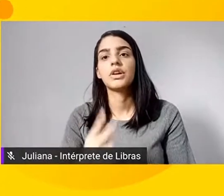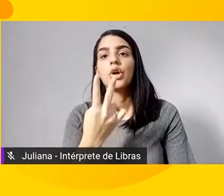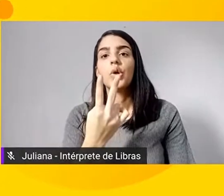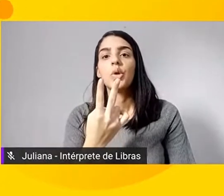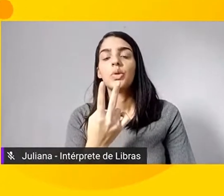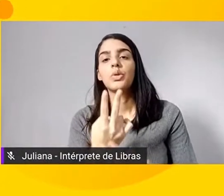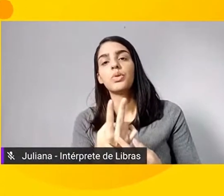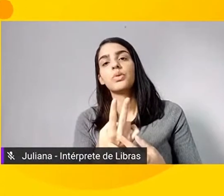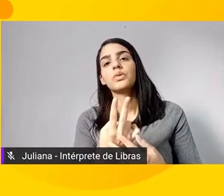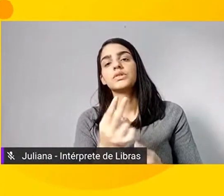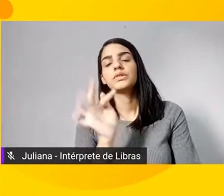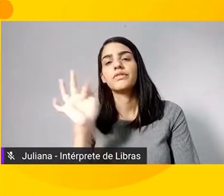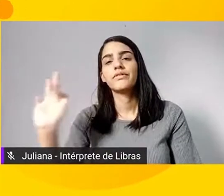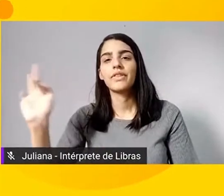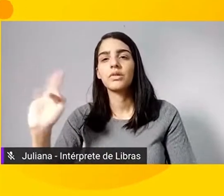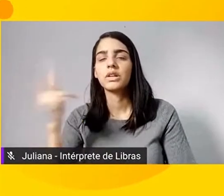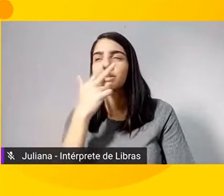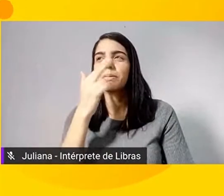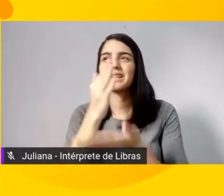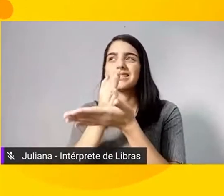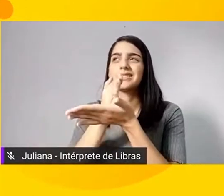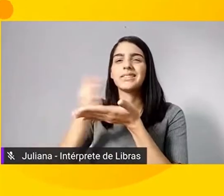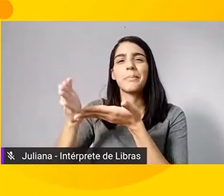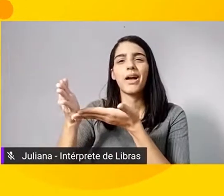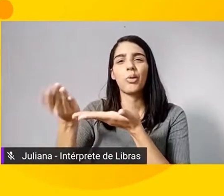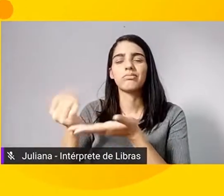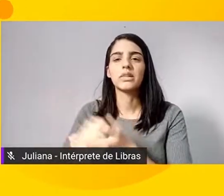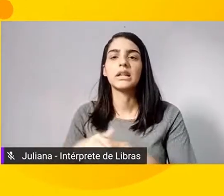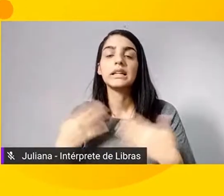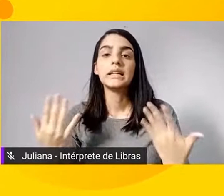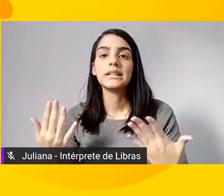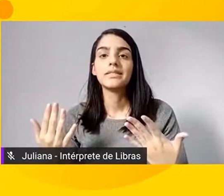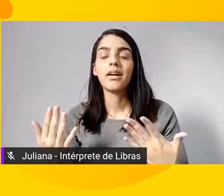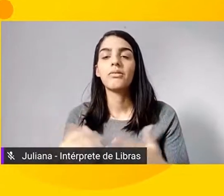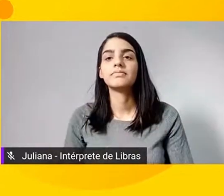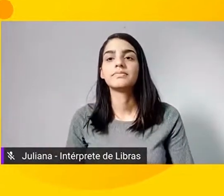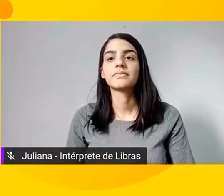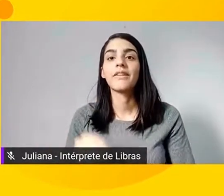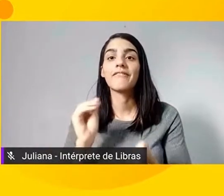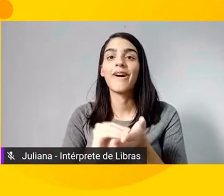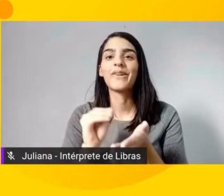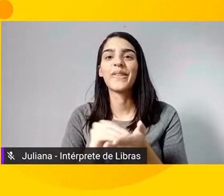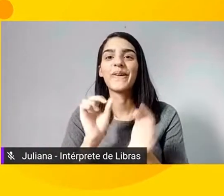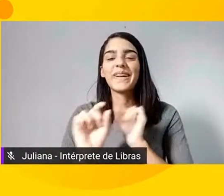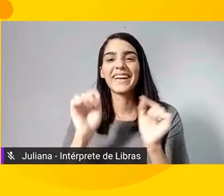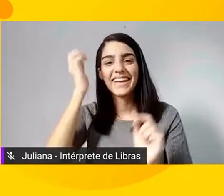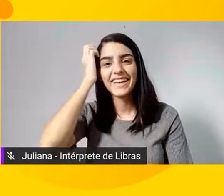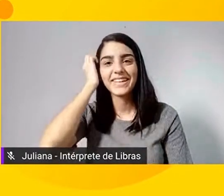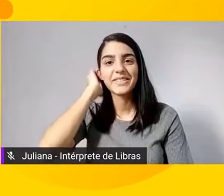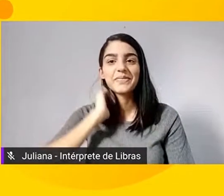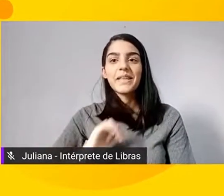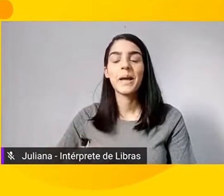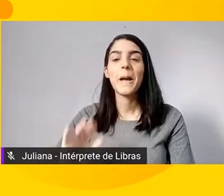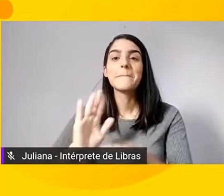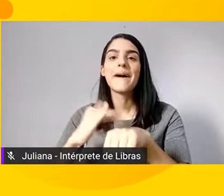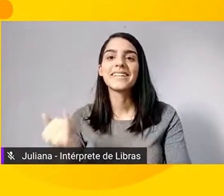faculdade de letras. Então aí no meu currículo, justamente, esse pedaço foi o que faltou. Foi mais importante do